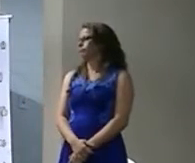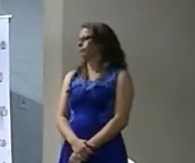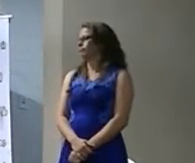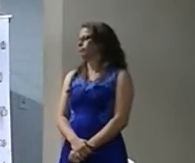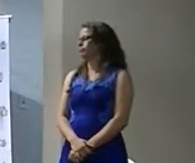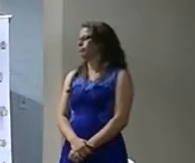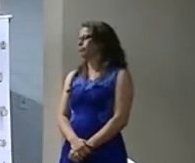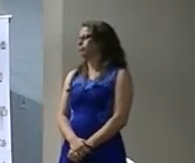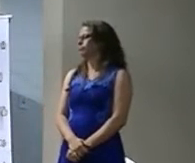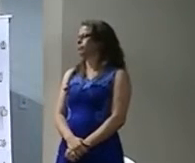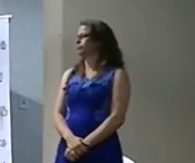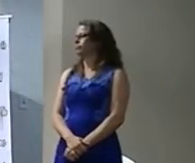Professor de surdos